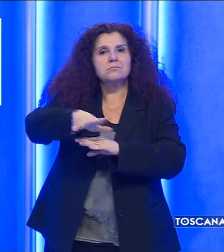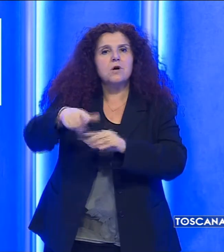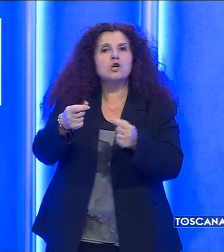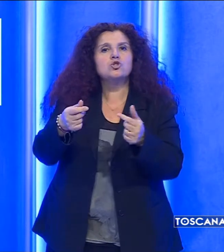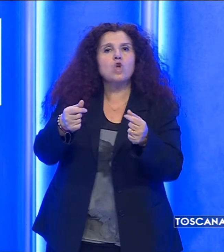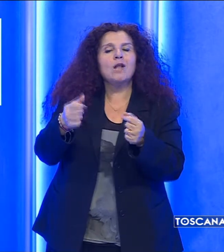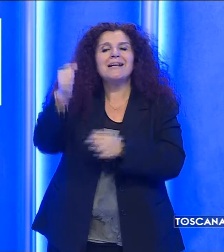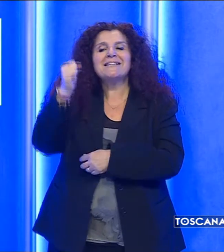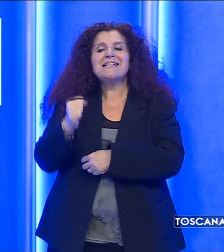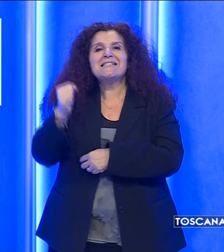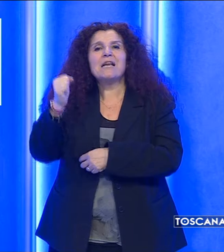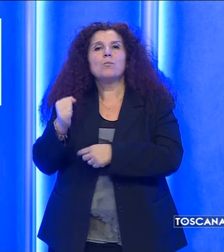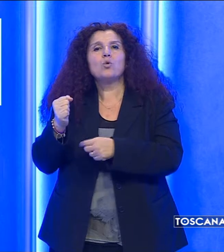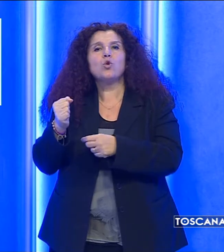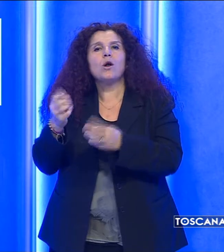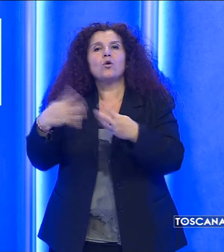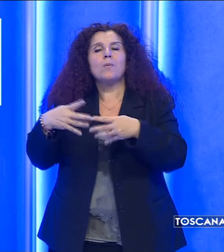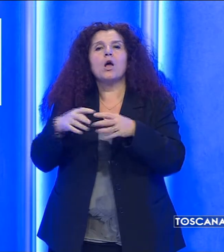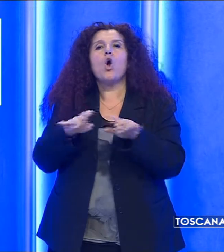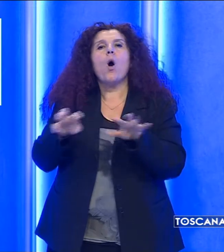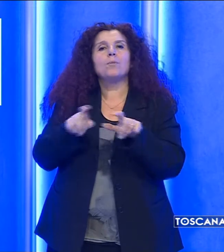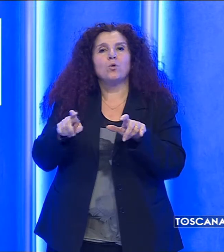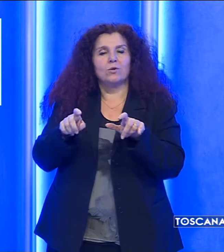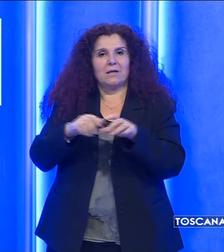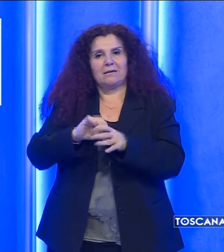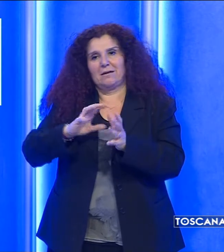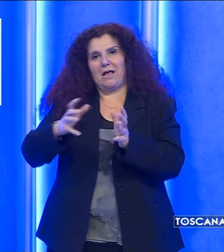dai distributori automatici, computer e soldi.